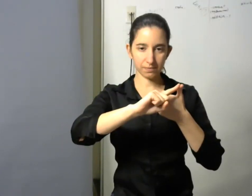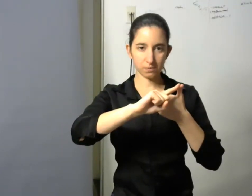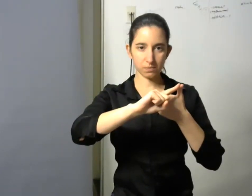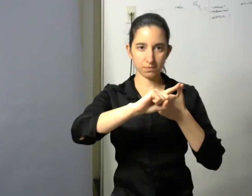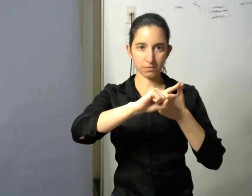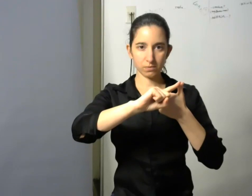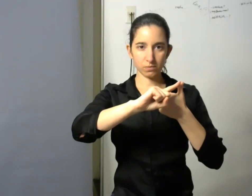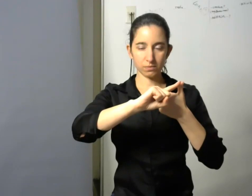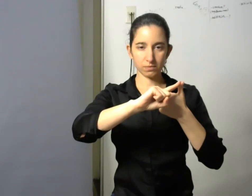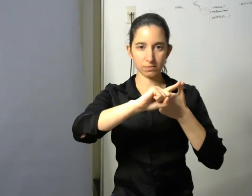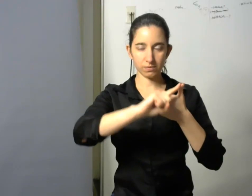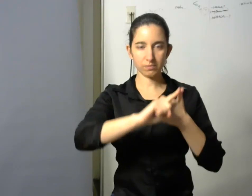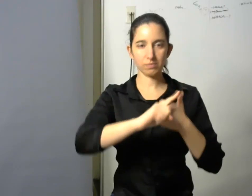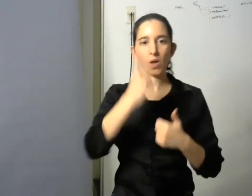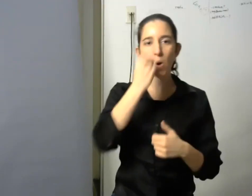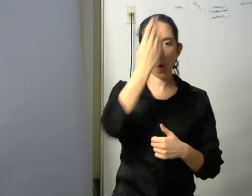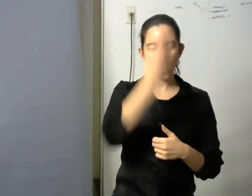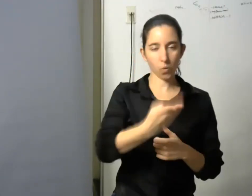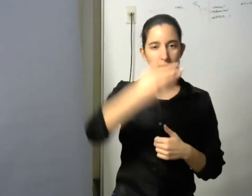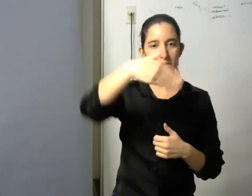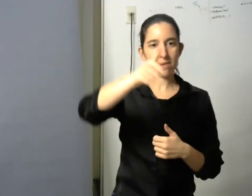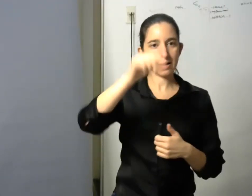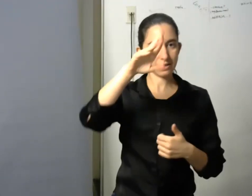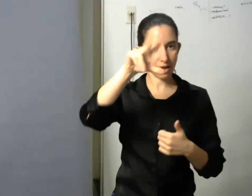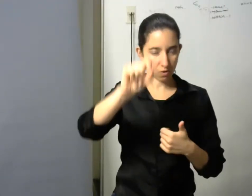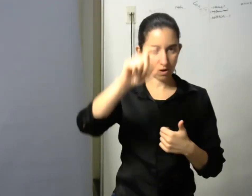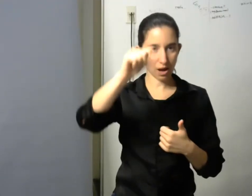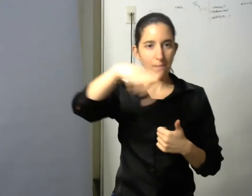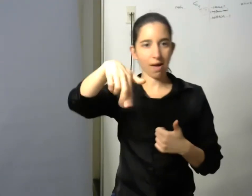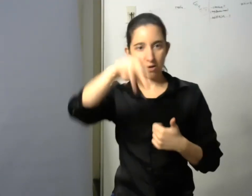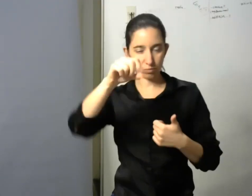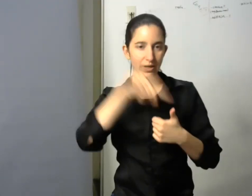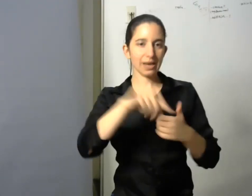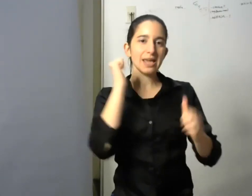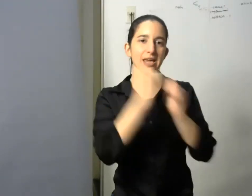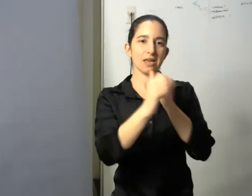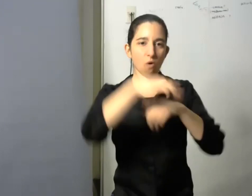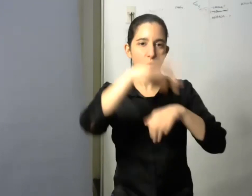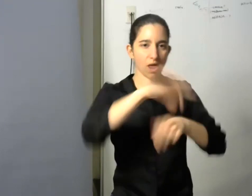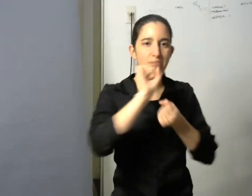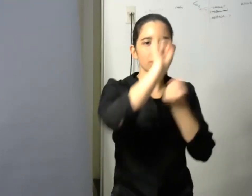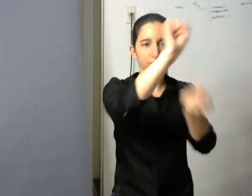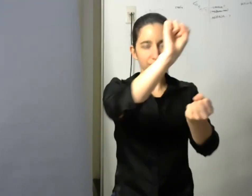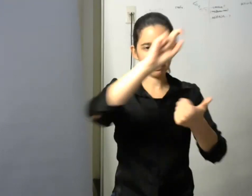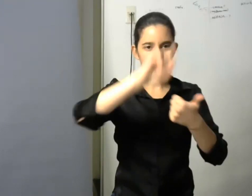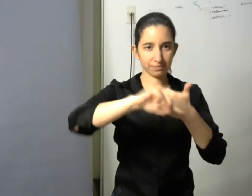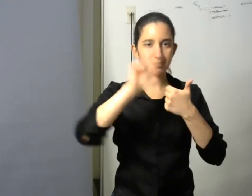Marcelo Campaño él es doctor en historia también es secretario de investigación de la facultad e investigador